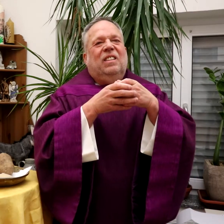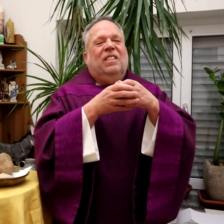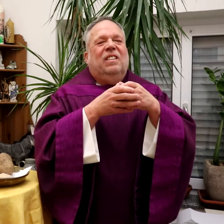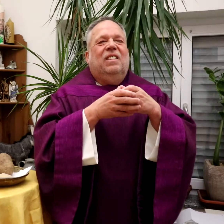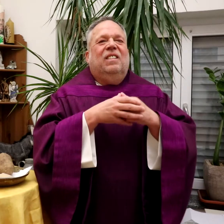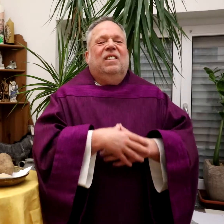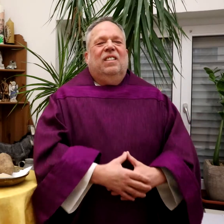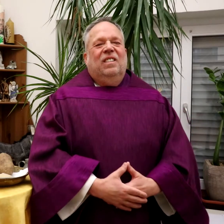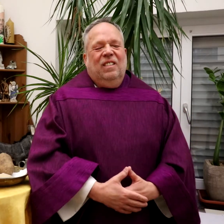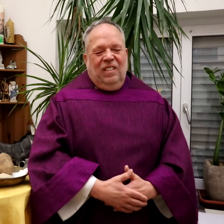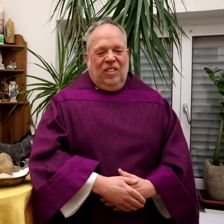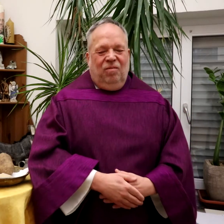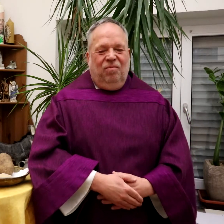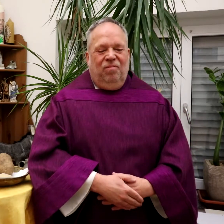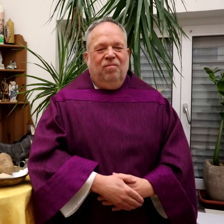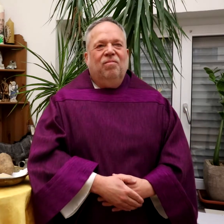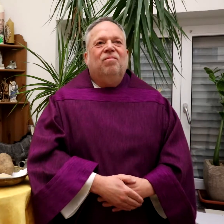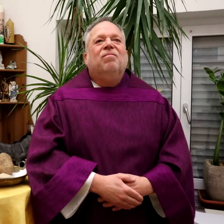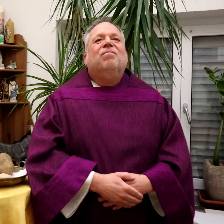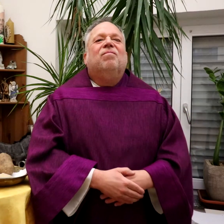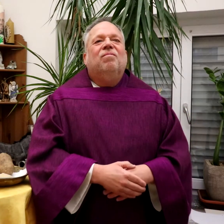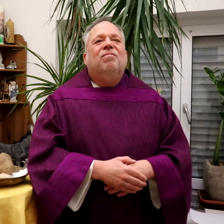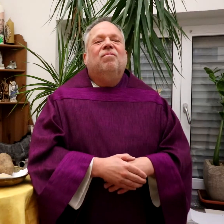Vögel, die in einem Baum nisten können.